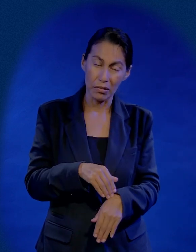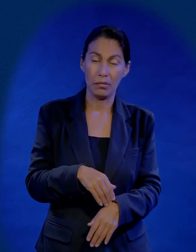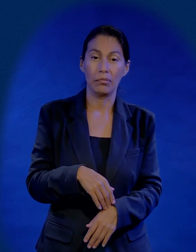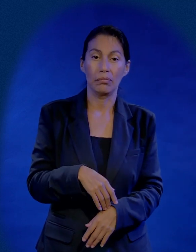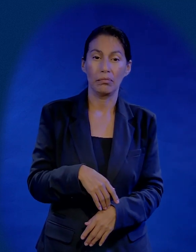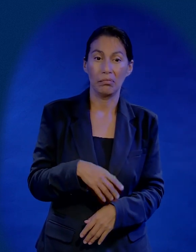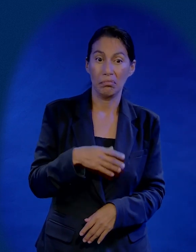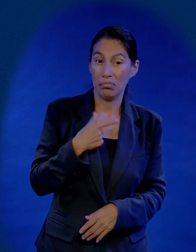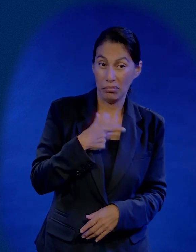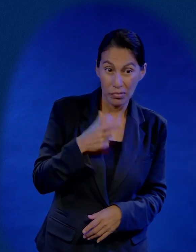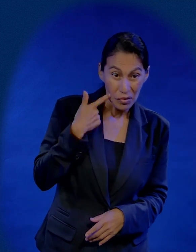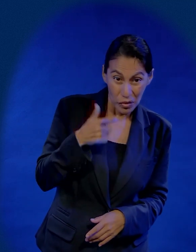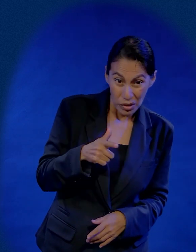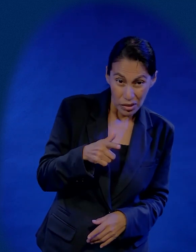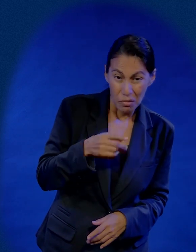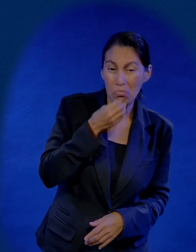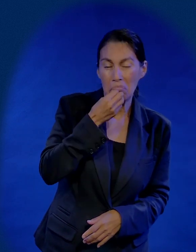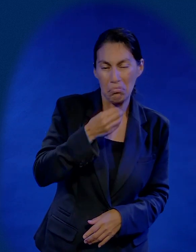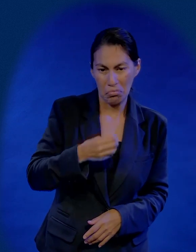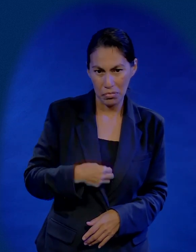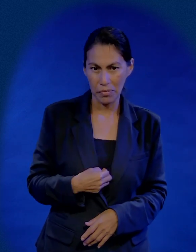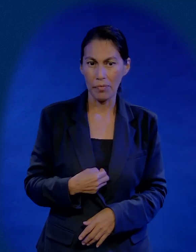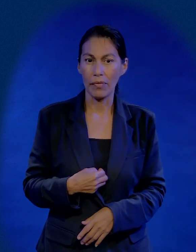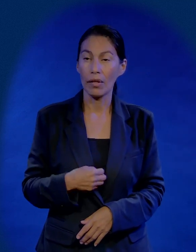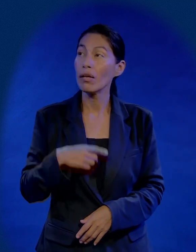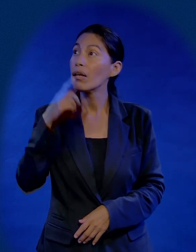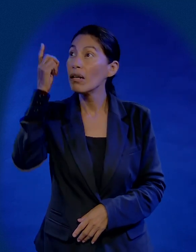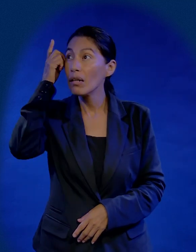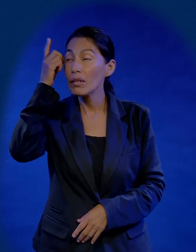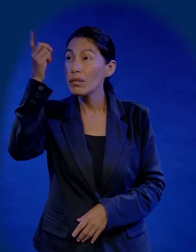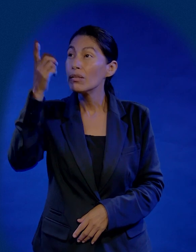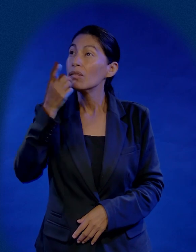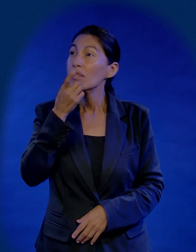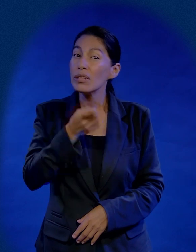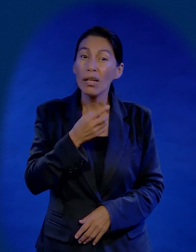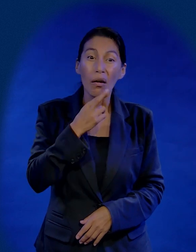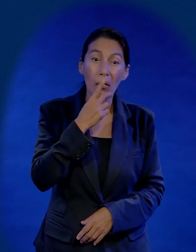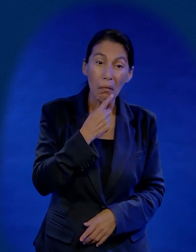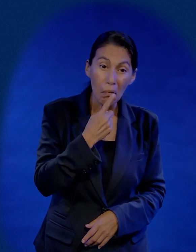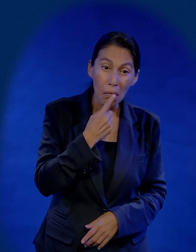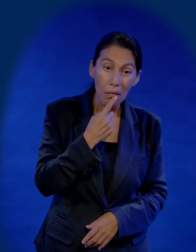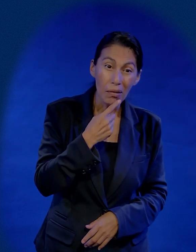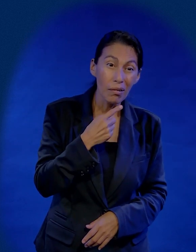Señor dice rojo haz rojo aunque no te guste porque siempre el Señor sabe lo que es mejor